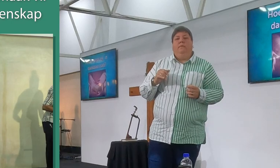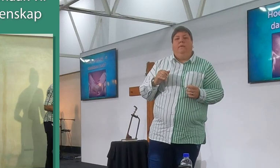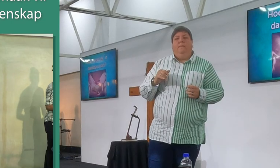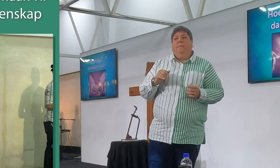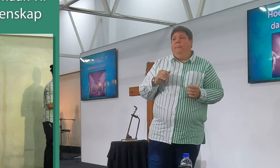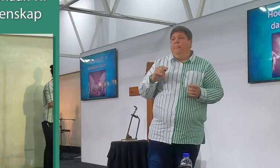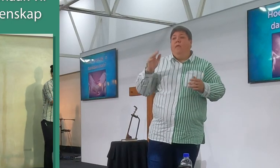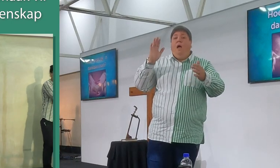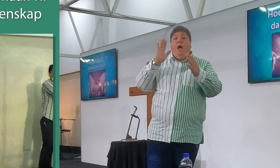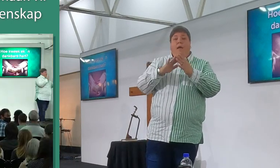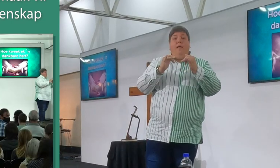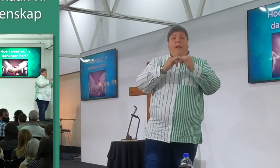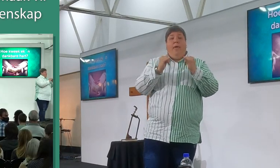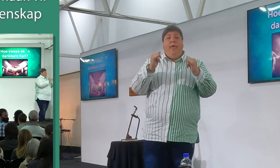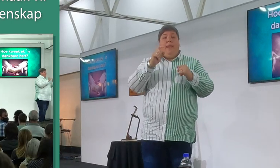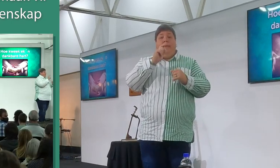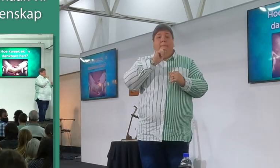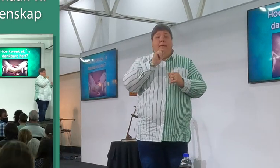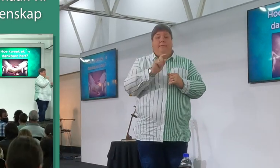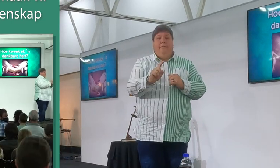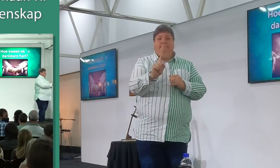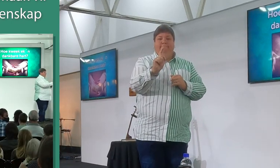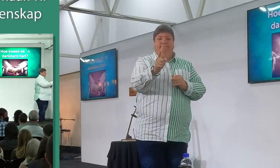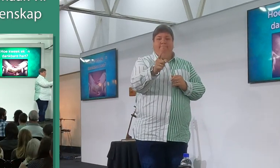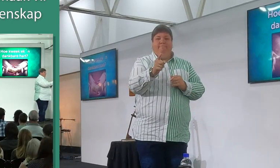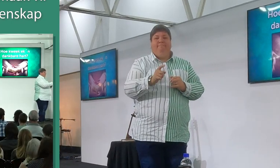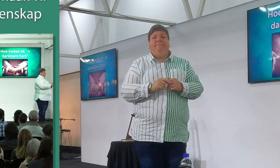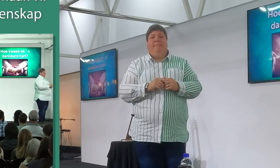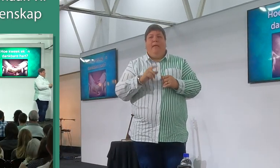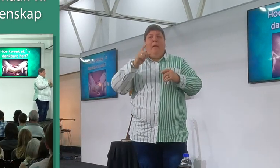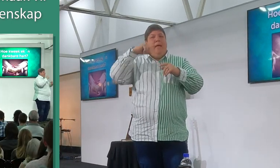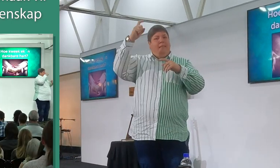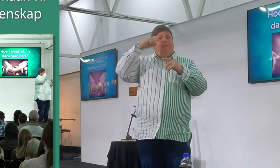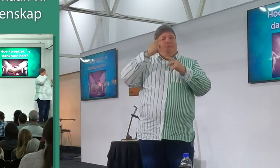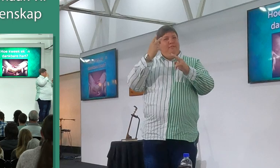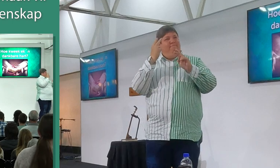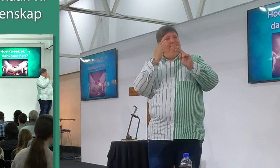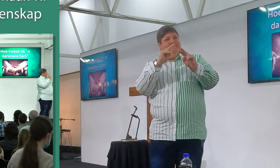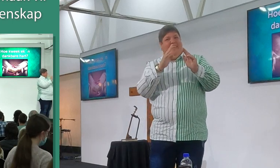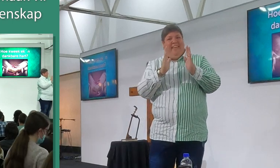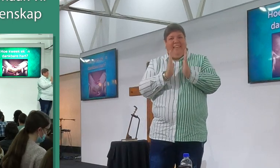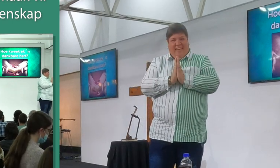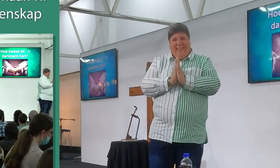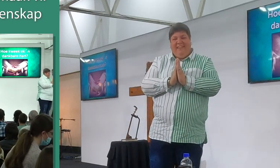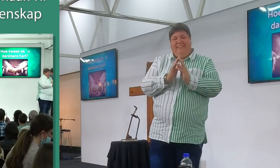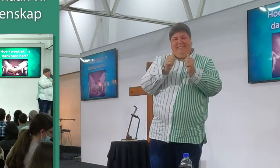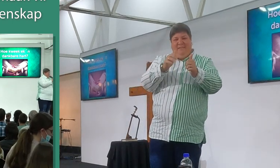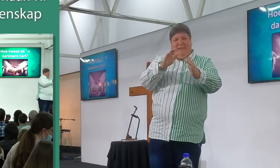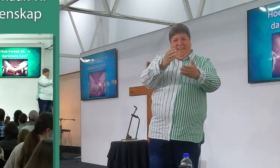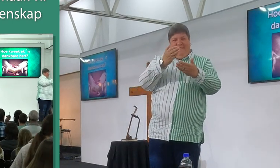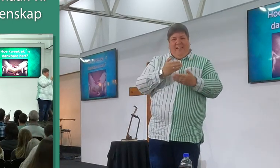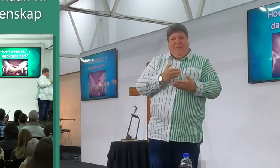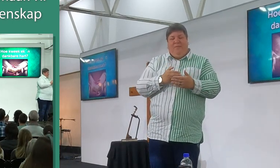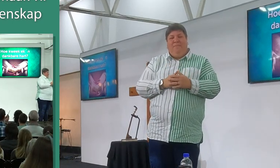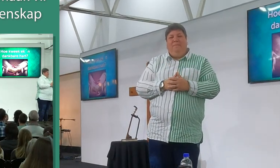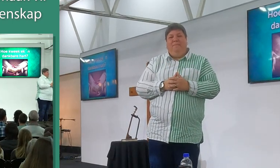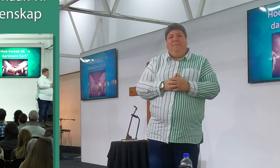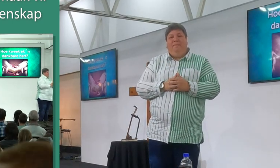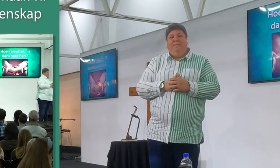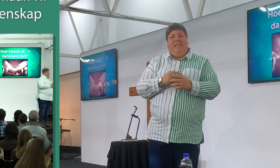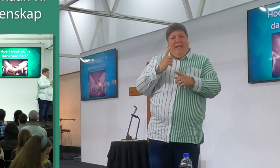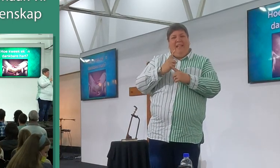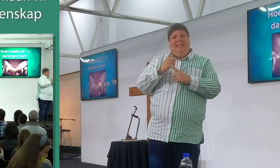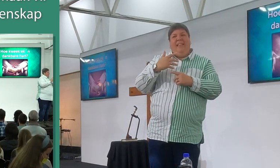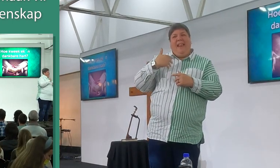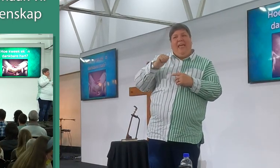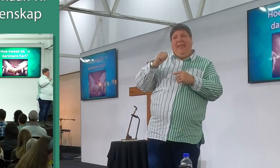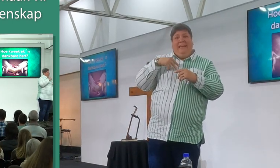Van ons online mense wat, dis so lekker as die online mense kom kyk wat gaan nie aan, he. Ek kyk, is dit rarig wat hulle sien, so, maar ek sal altyd bij